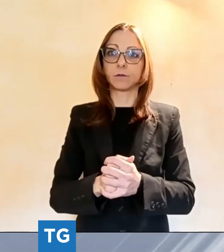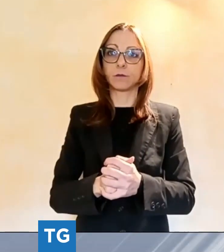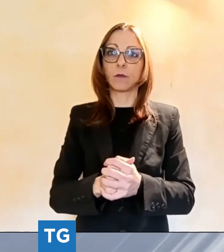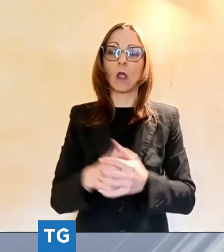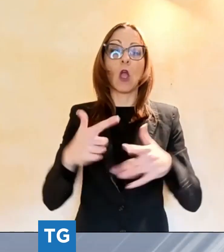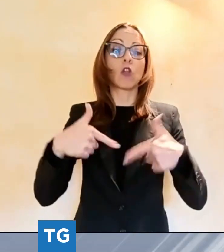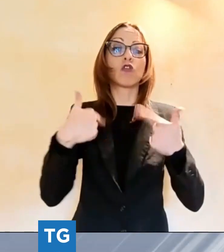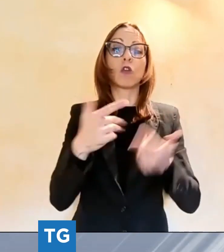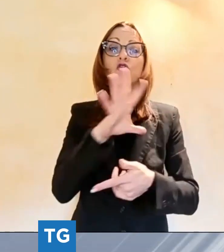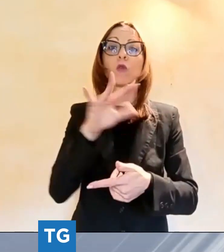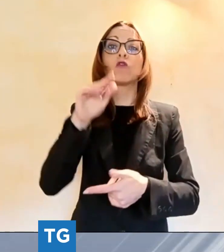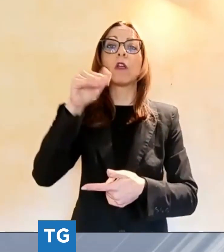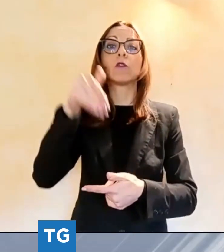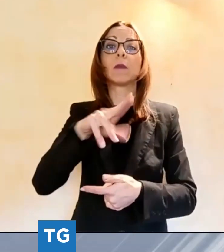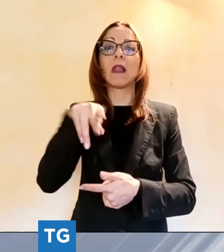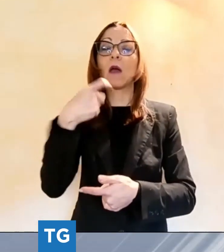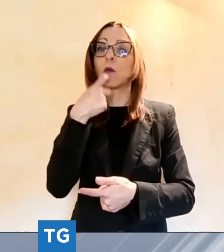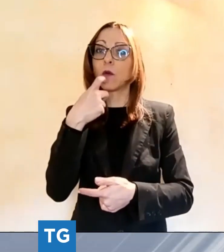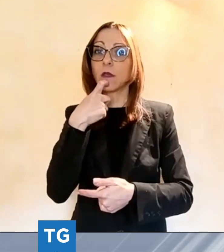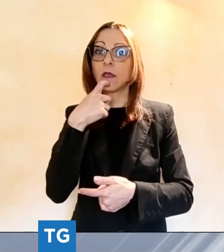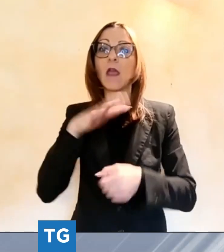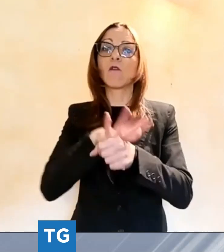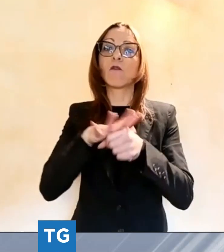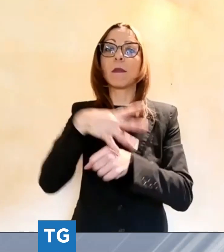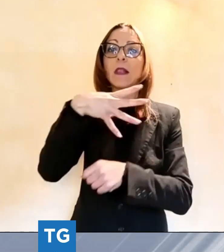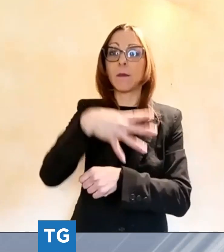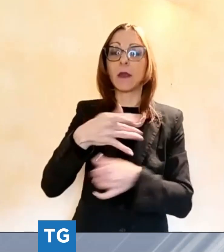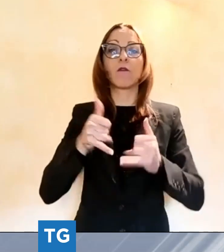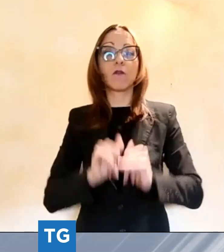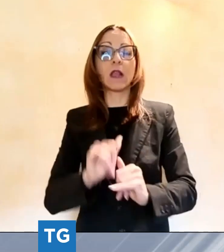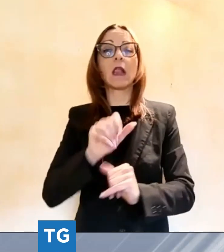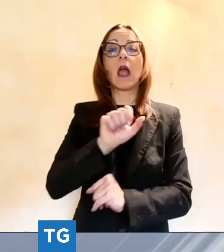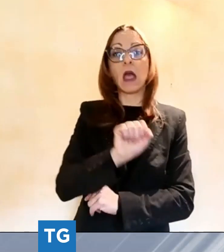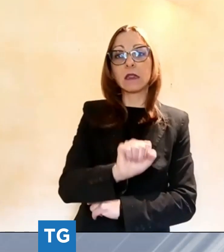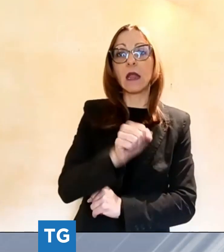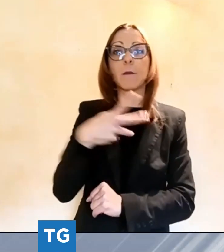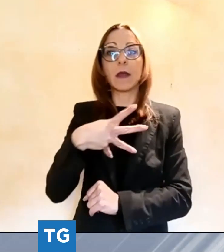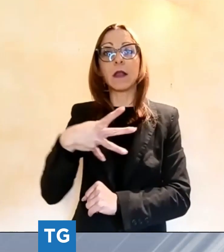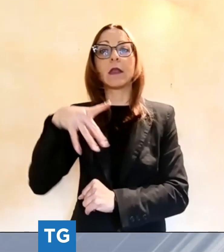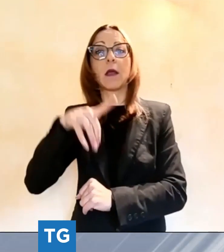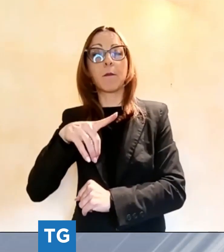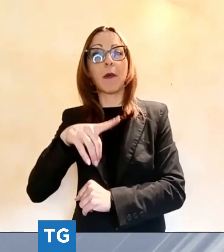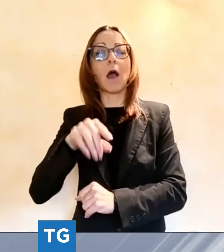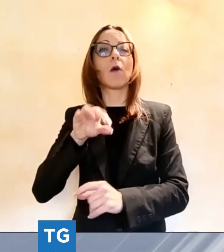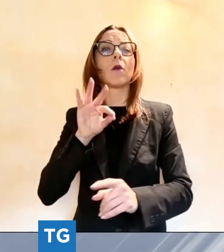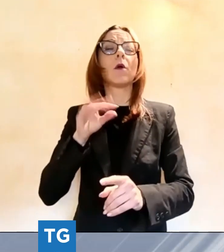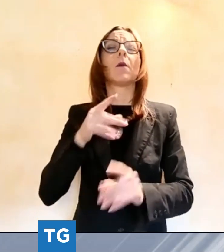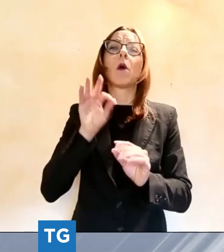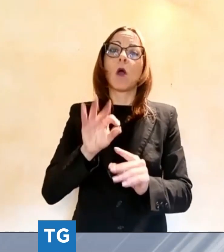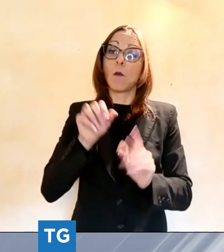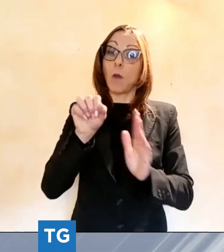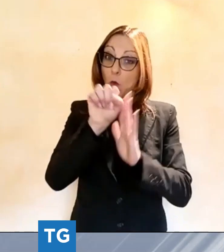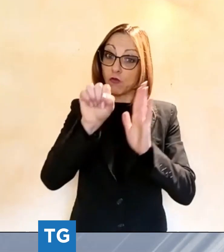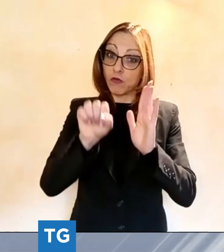Marcucci con i figli Andrea, Marialina e Paolo che hanno voluto con questo gesto omaggiare un luogo alla cui storia e dalla cui vita è legata a tutta la